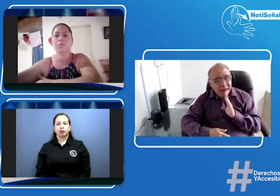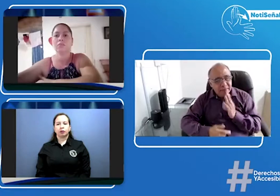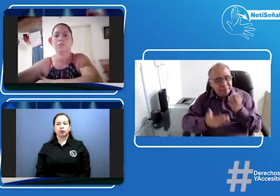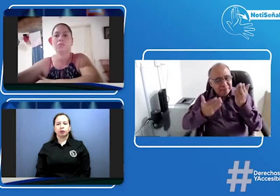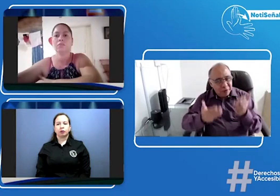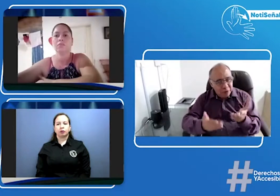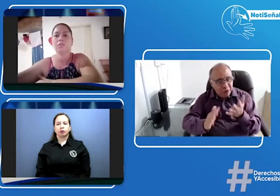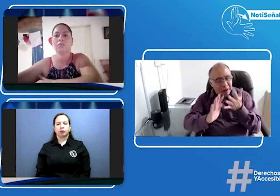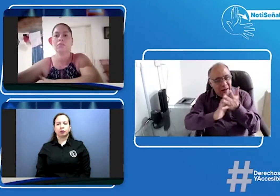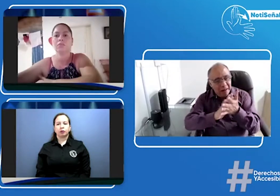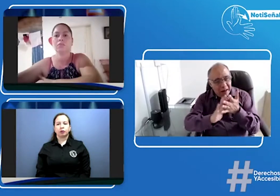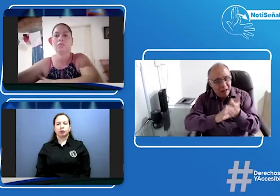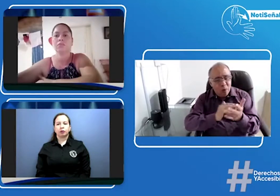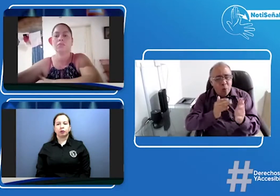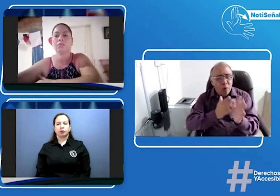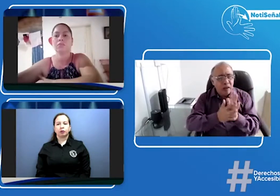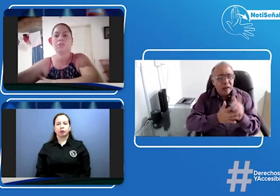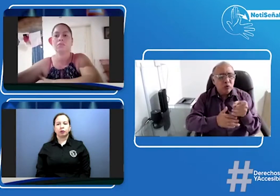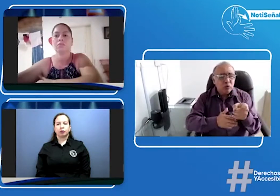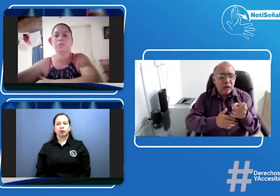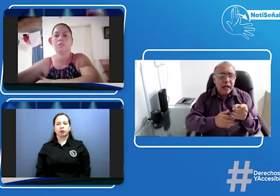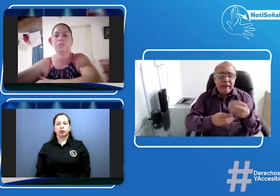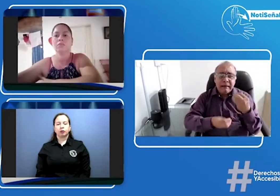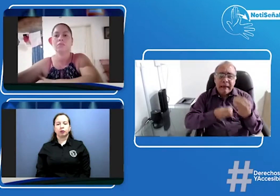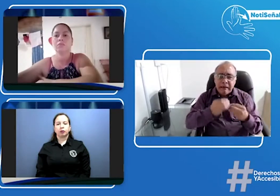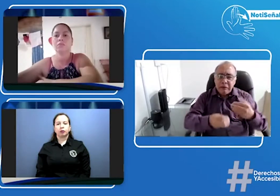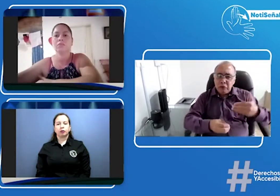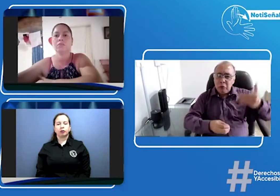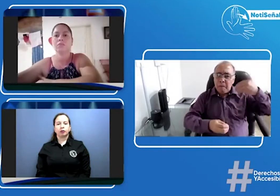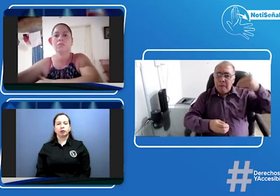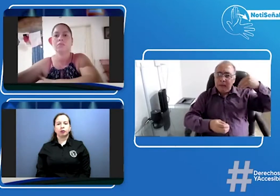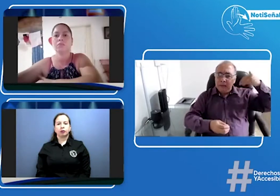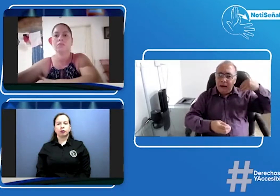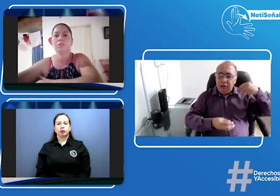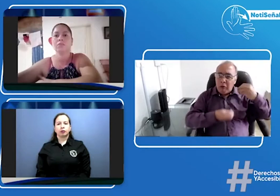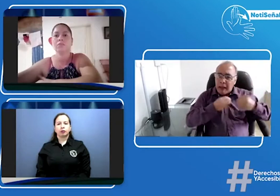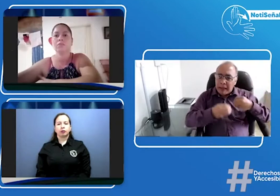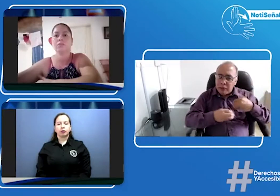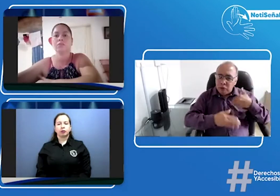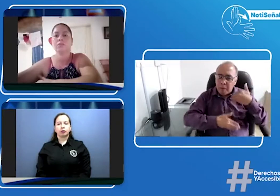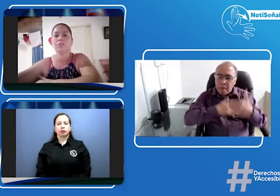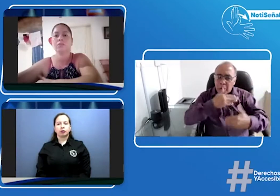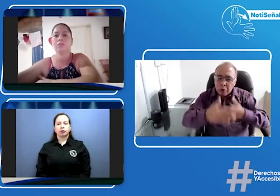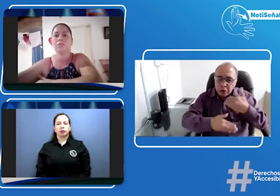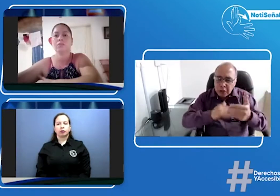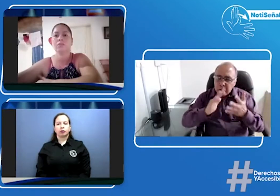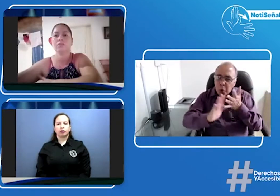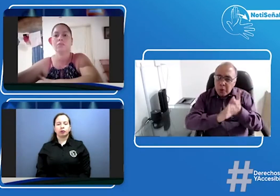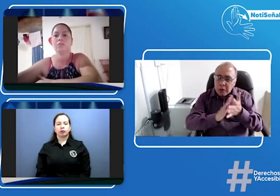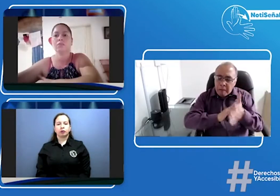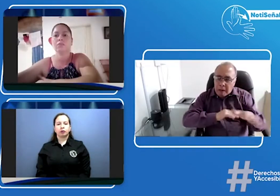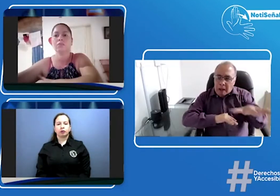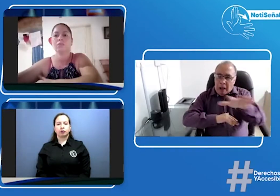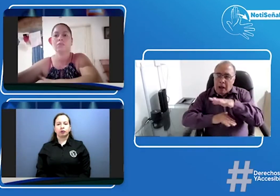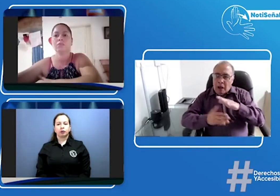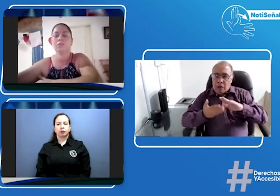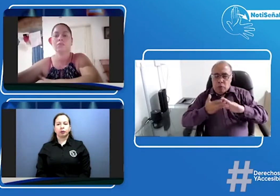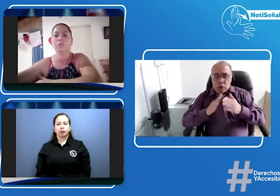por favor quiero que te presentes y nos comentes quién eres y también acerca de la situación que ha venido sucediendo